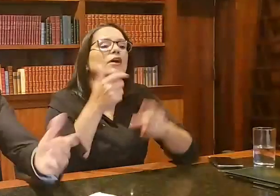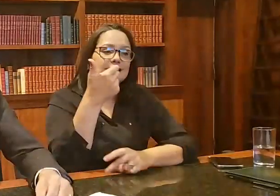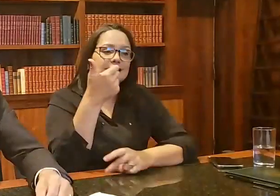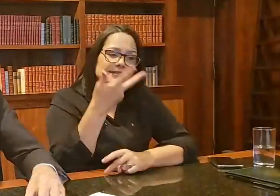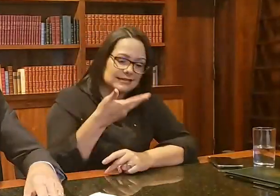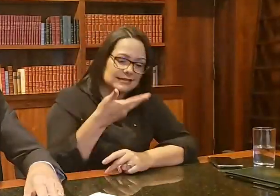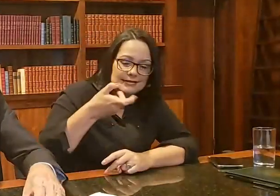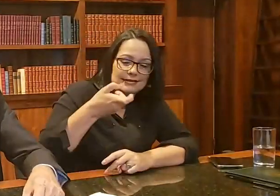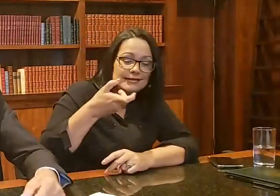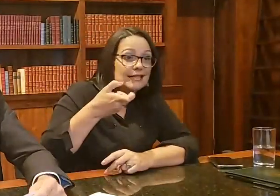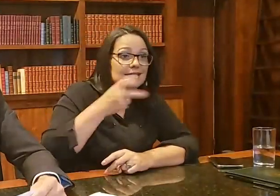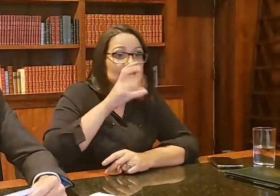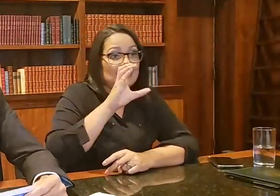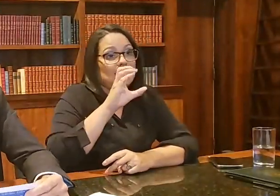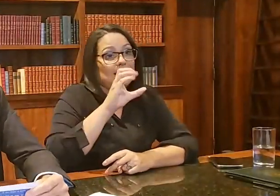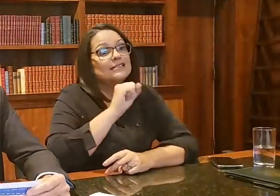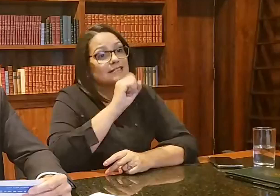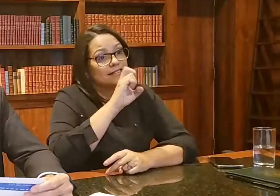faltando no Japão.